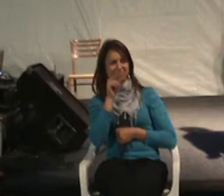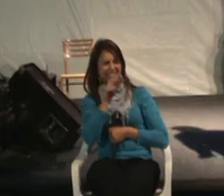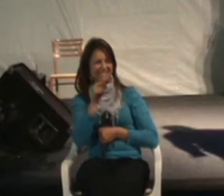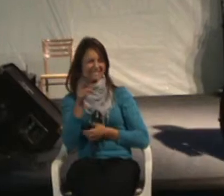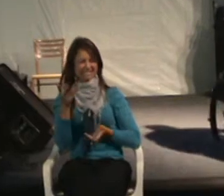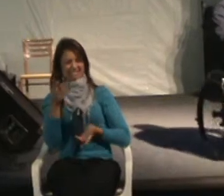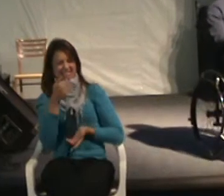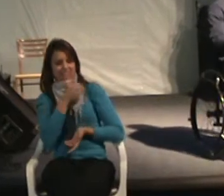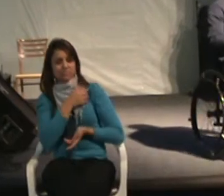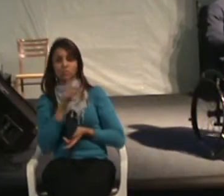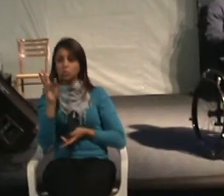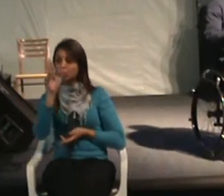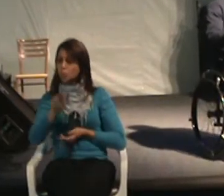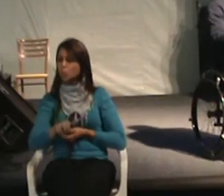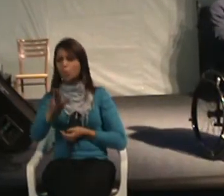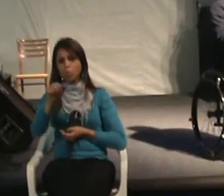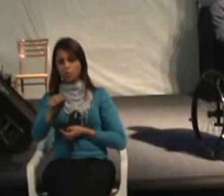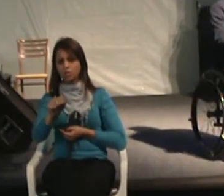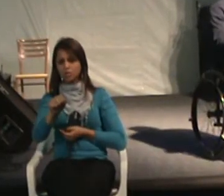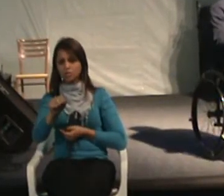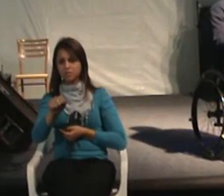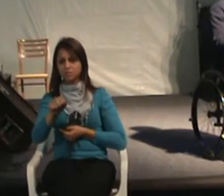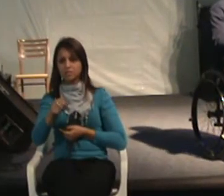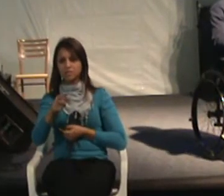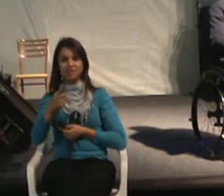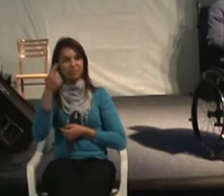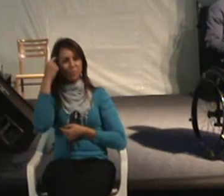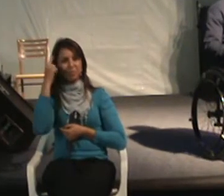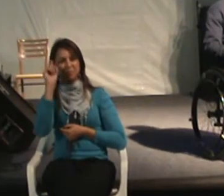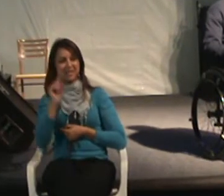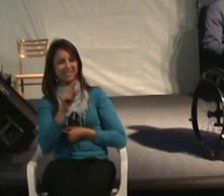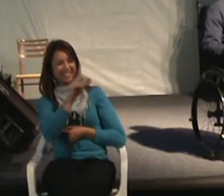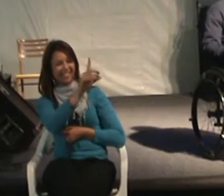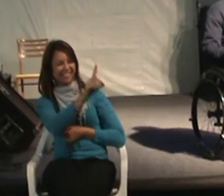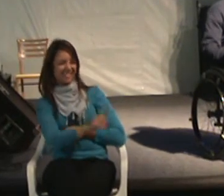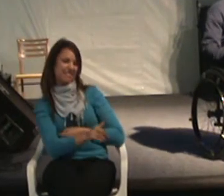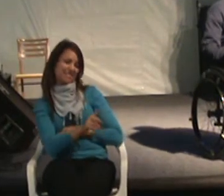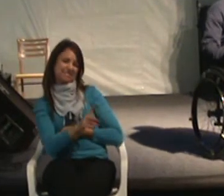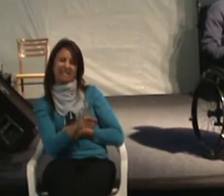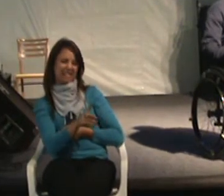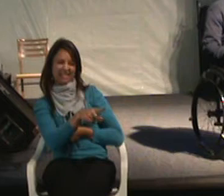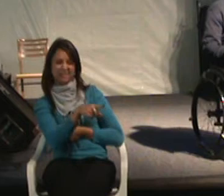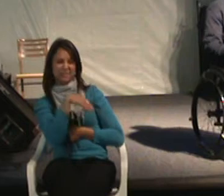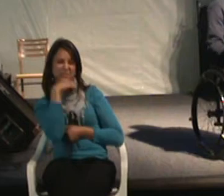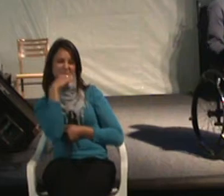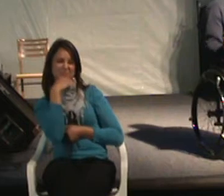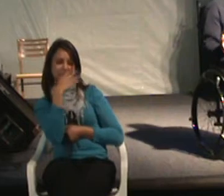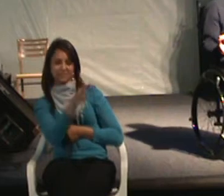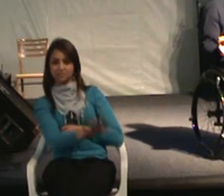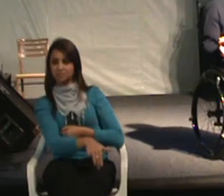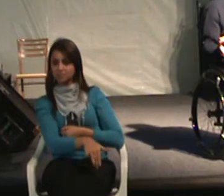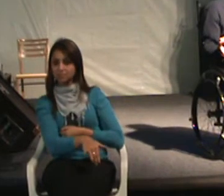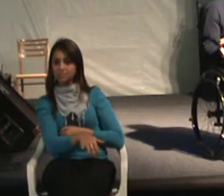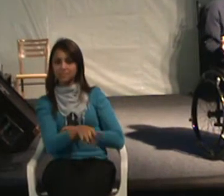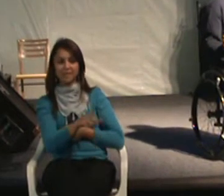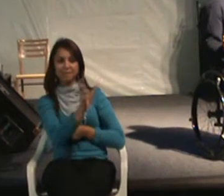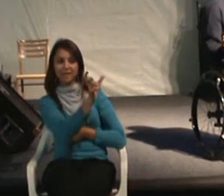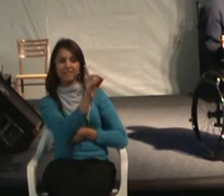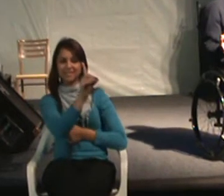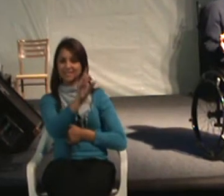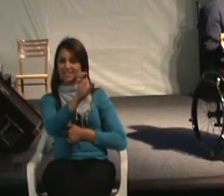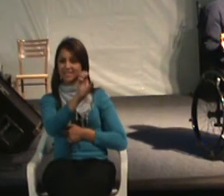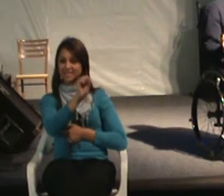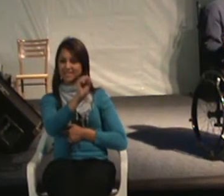desenvolvidos, enfim, não nos classificam como desviantes. E o que é um desviante?